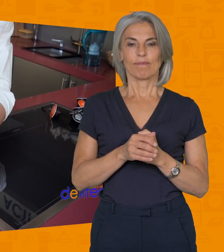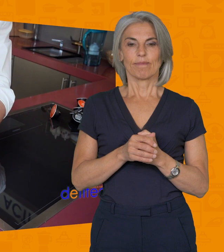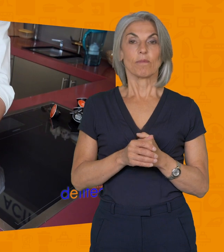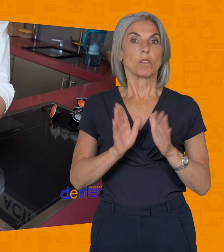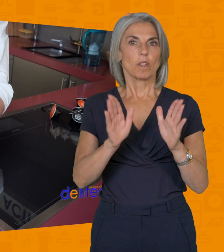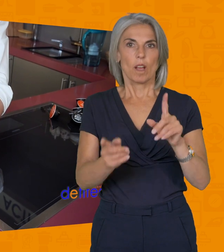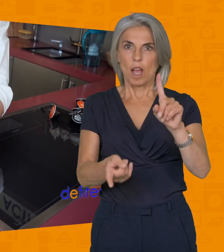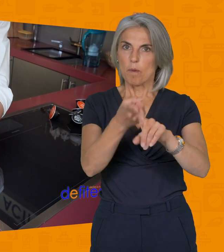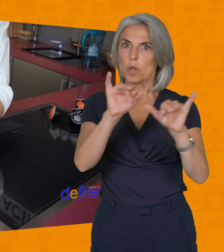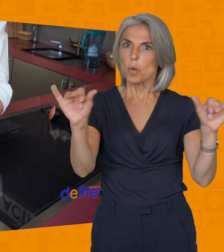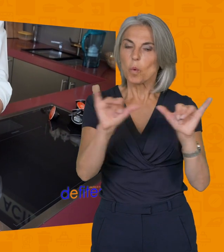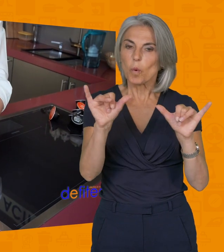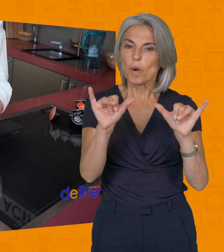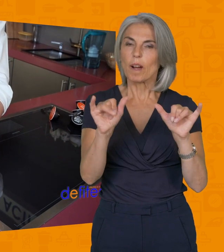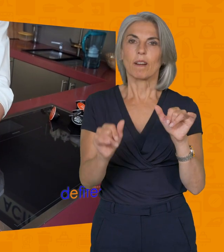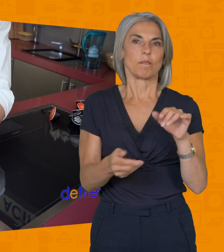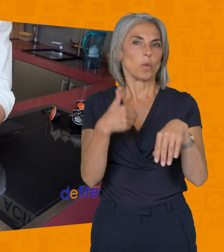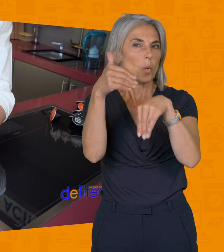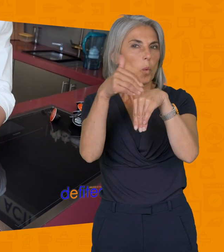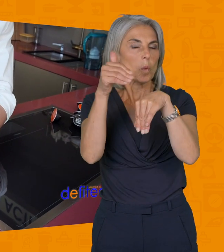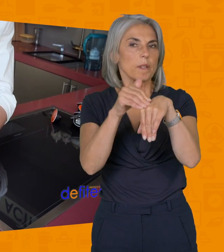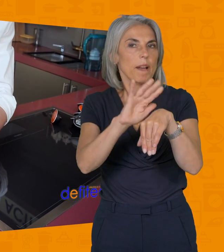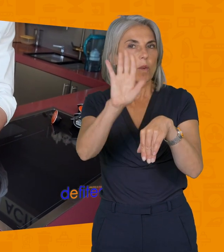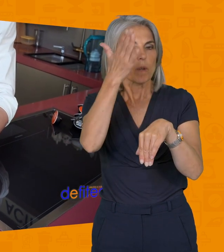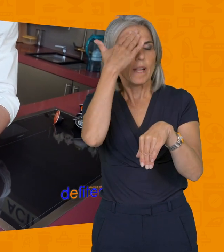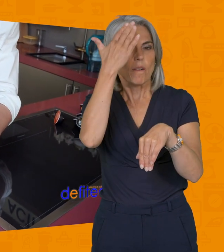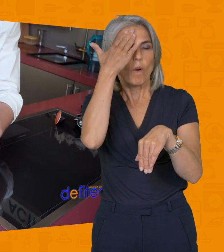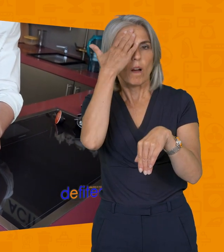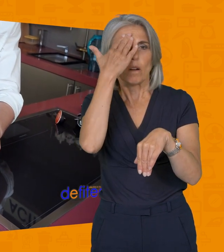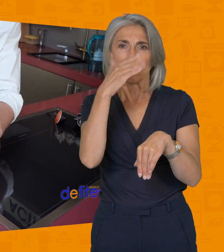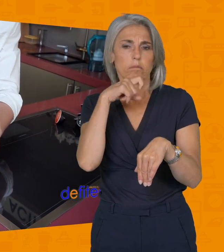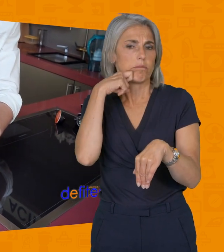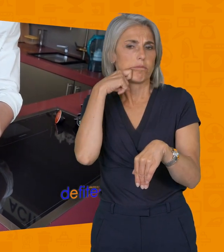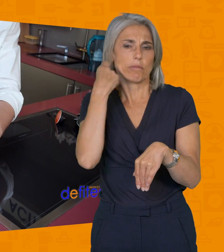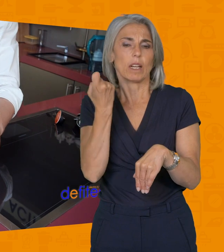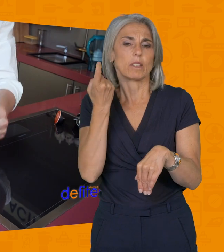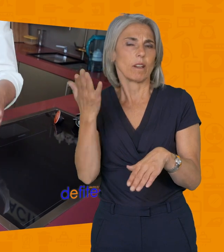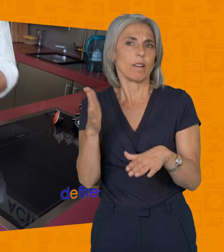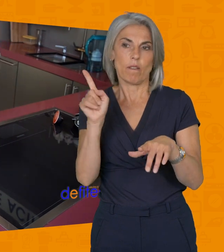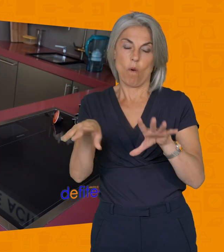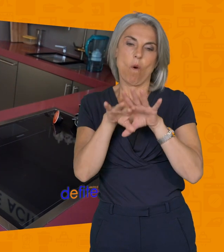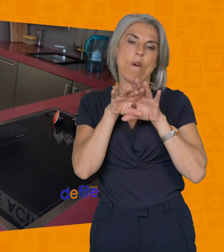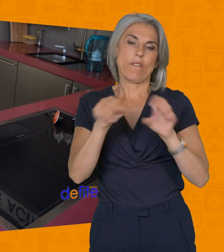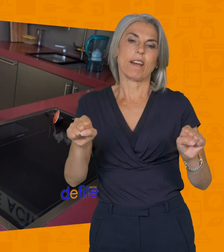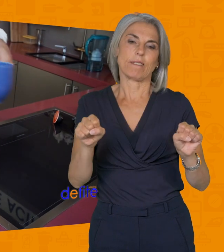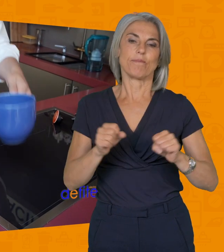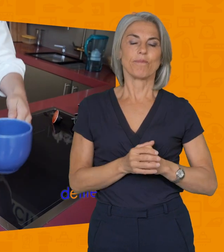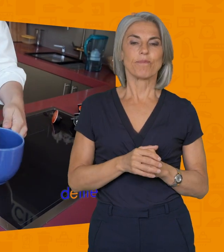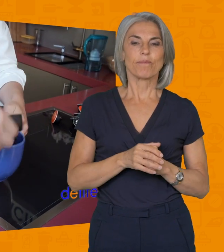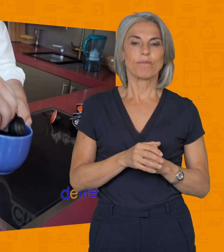Très, très important. Maintenant, c'est là la truc astuce que vous devez absolument savoir. Ça vous coûte rien. Faites-le. Ça va vraiment régler